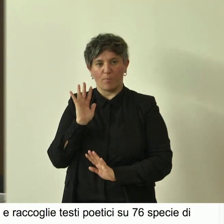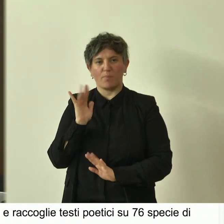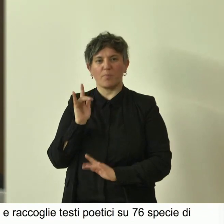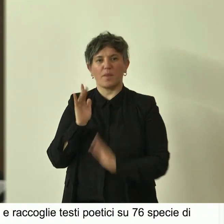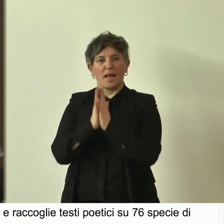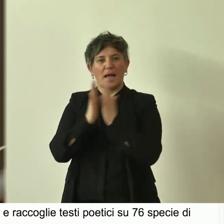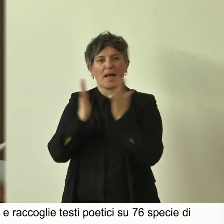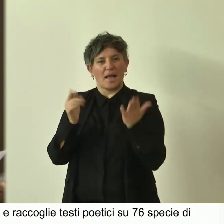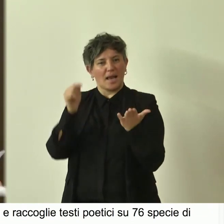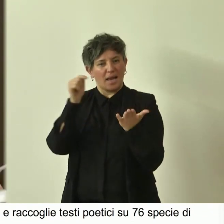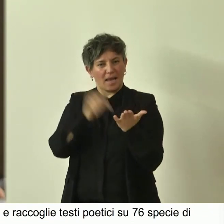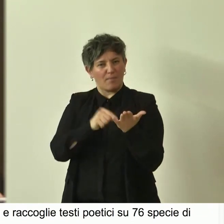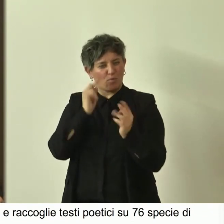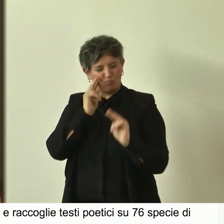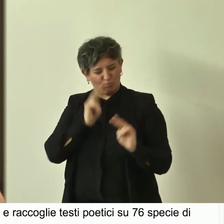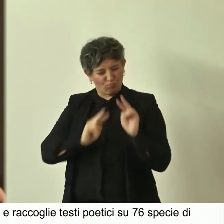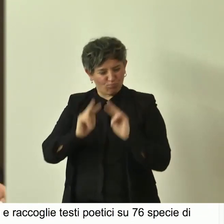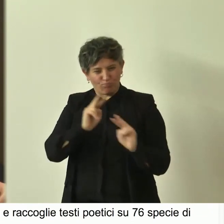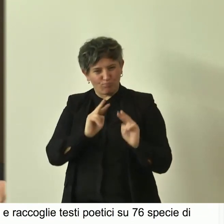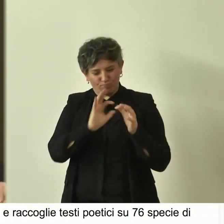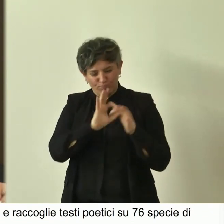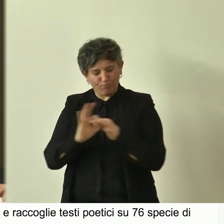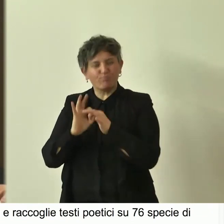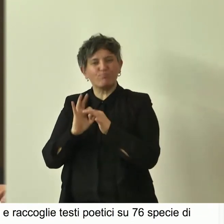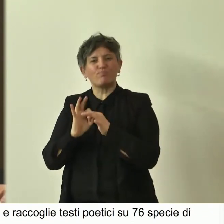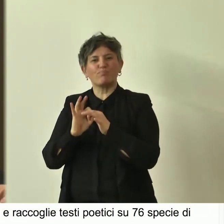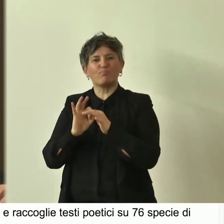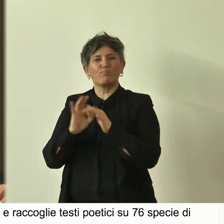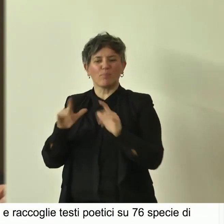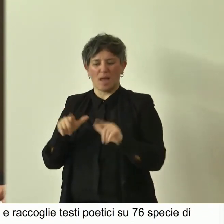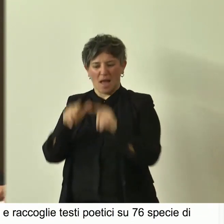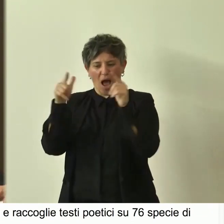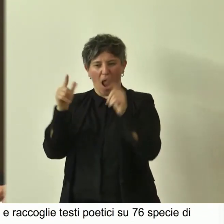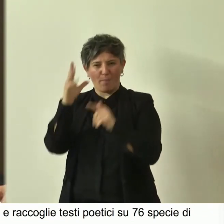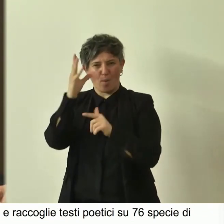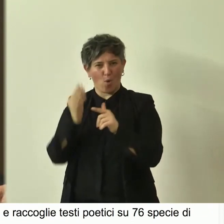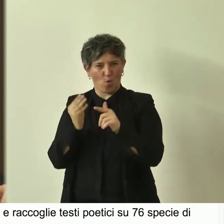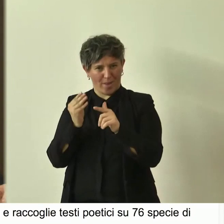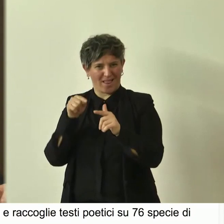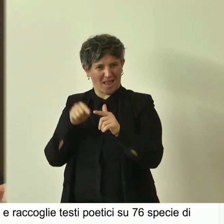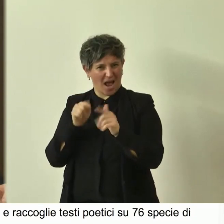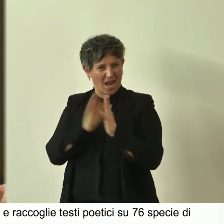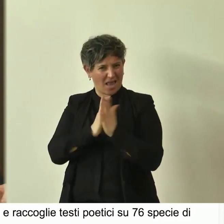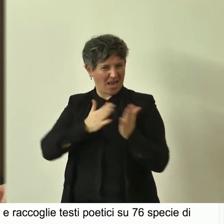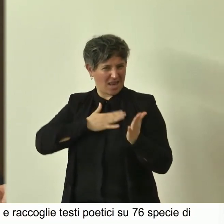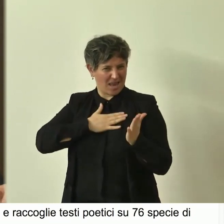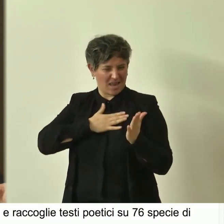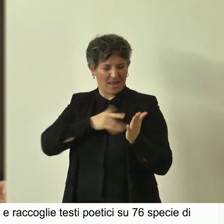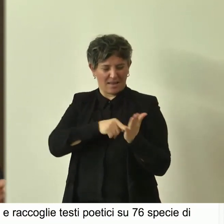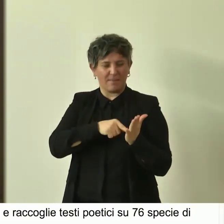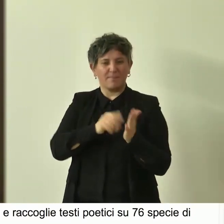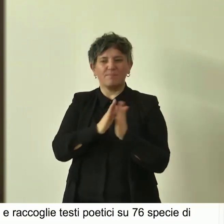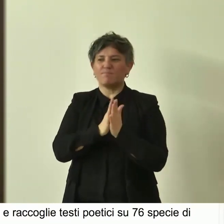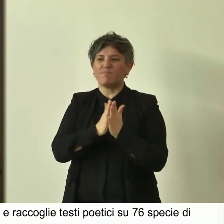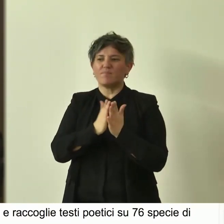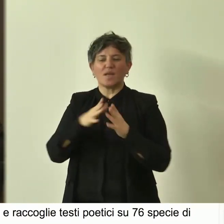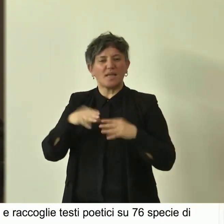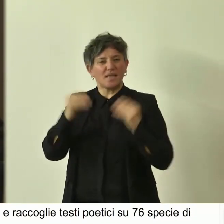cose che si riferissero agli alberi monumentali. E allora comincio non alietandovi, perché,